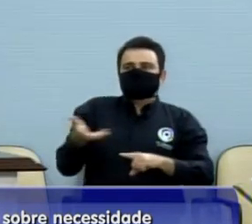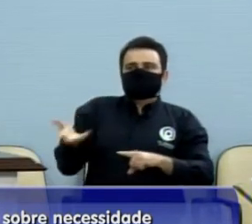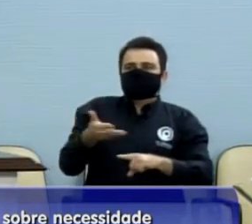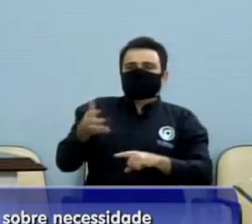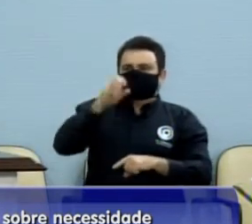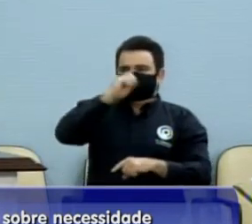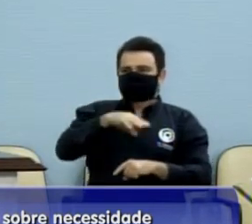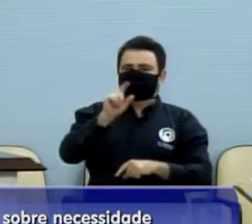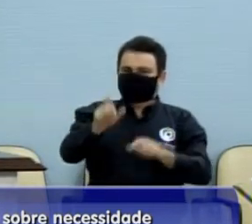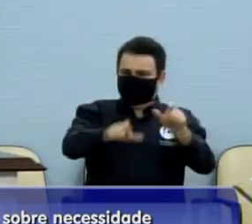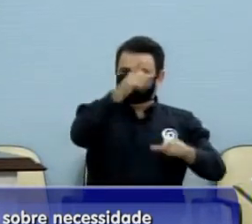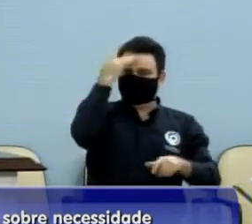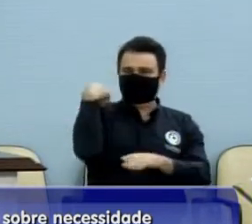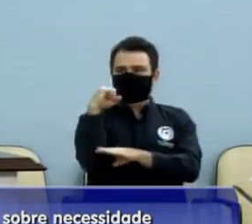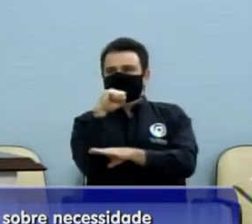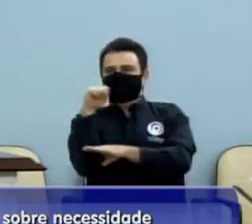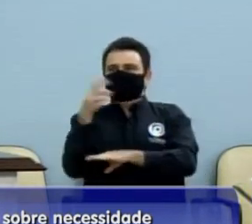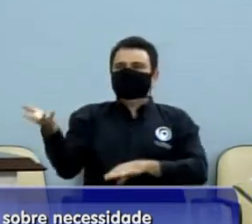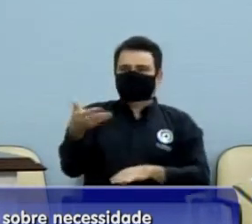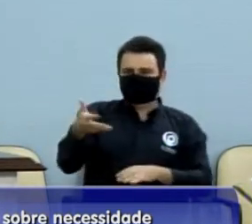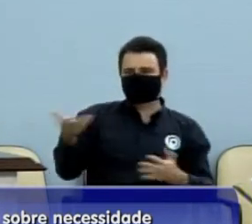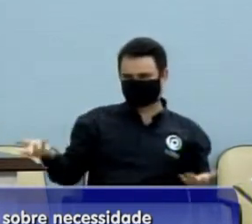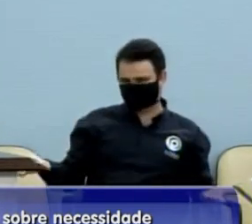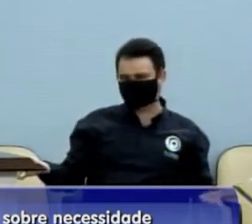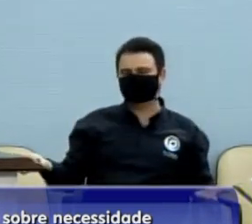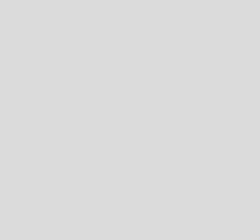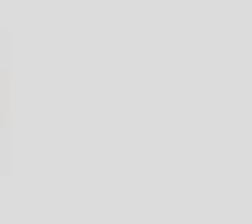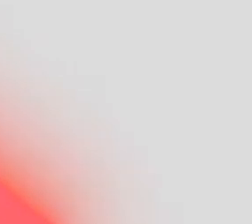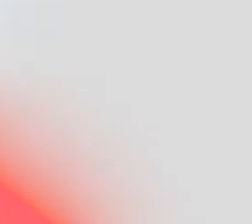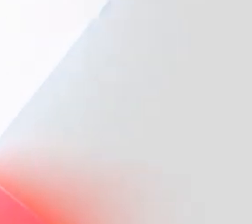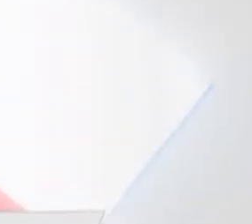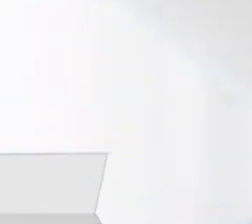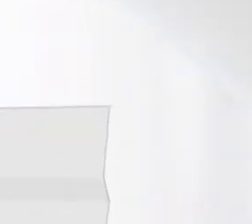quero agradecer aqui a todos, agradecer ao presidente, muito obrigado.